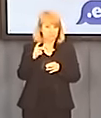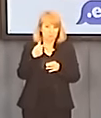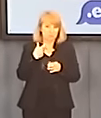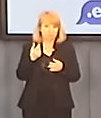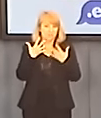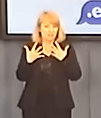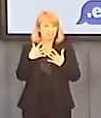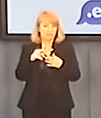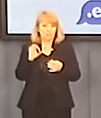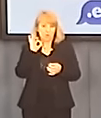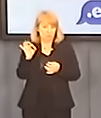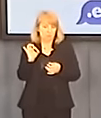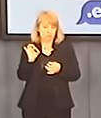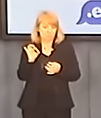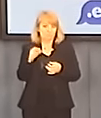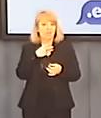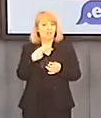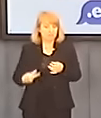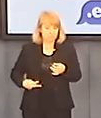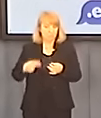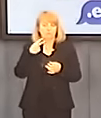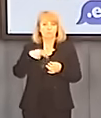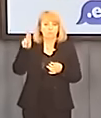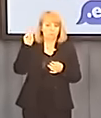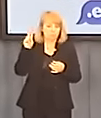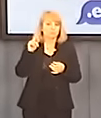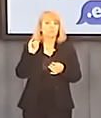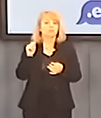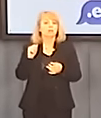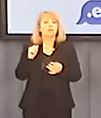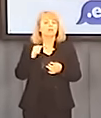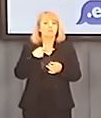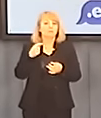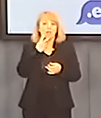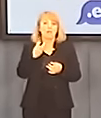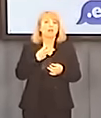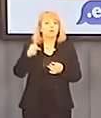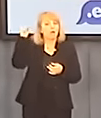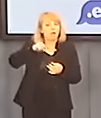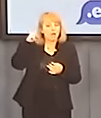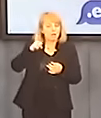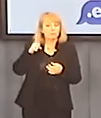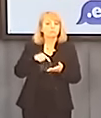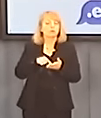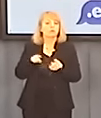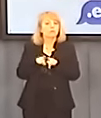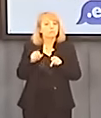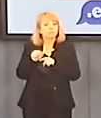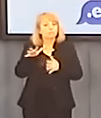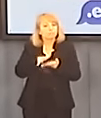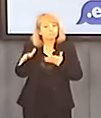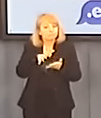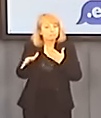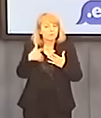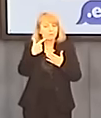Wreszcie premier obiecuje nam elektrownię atomową, a nawet wydaje z polskiego budżetu ponad 2 miliardy złotych na ten cel w